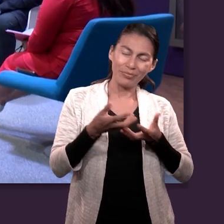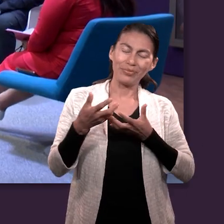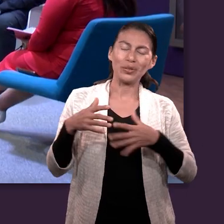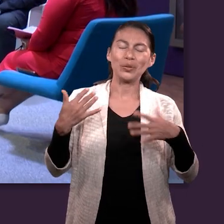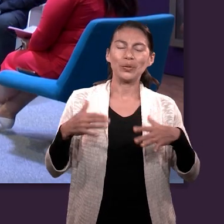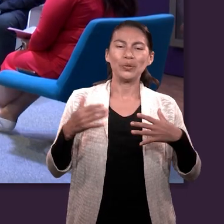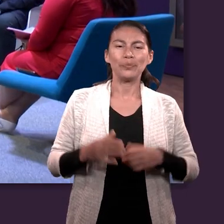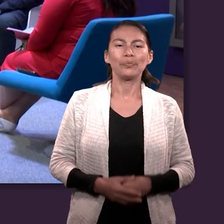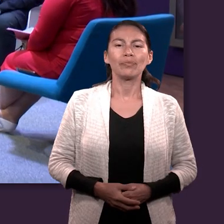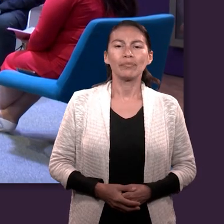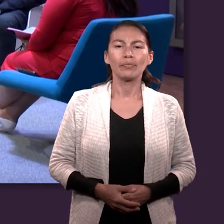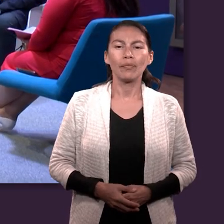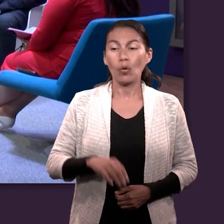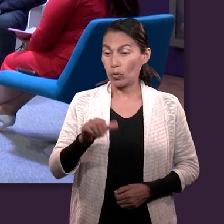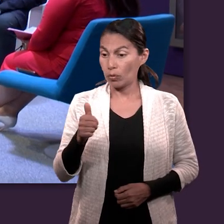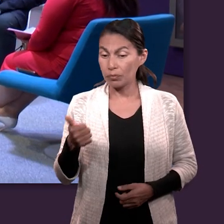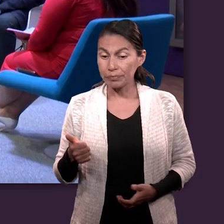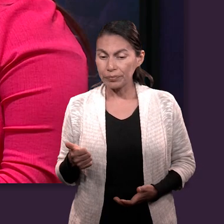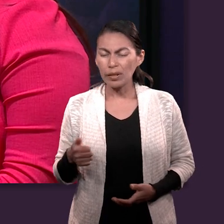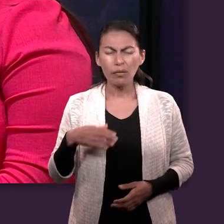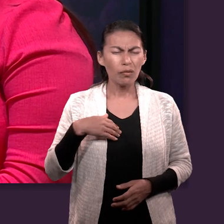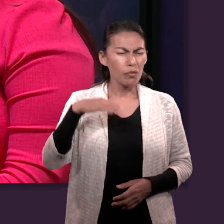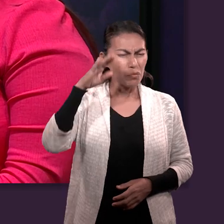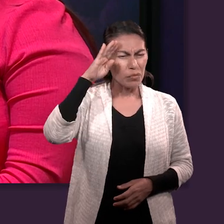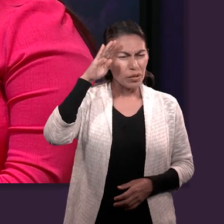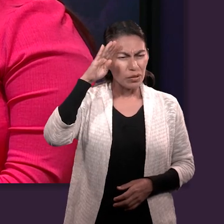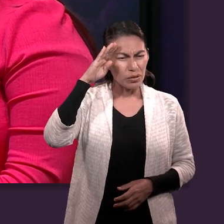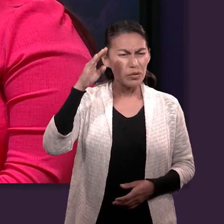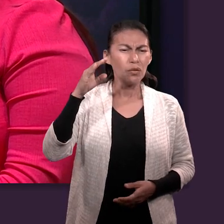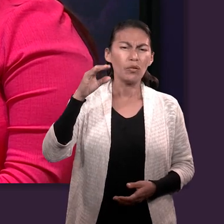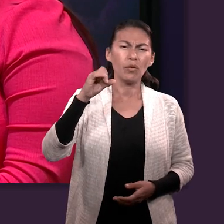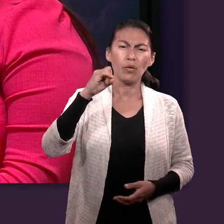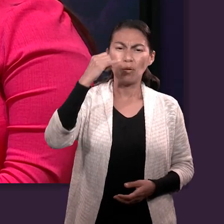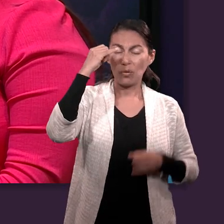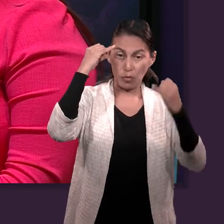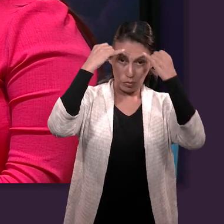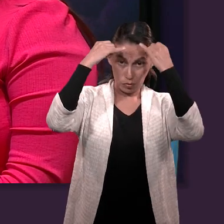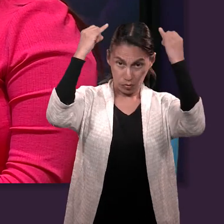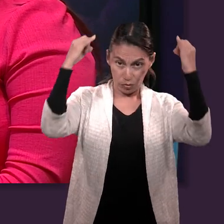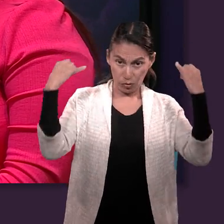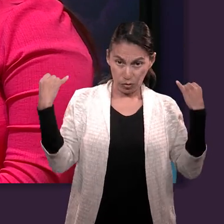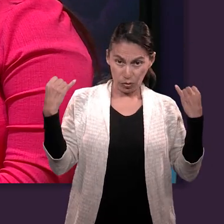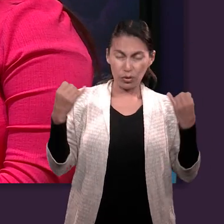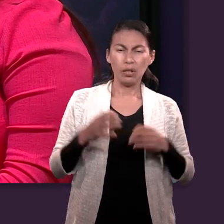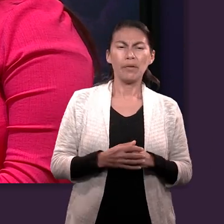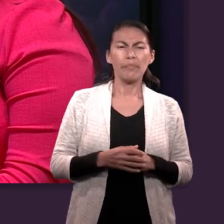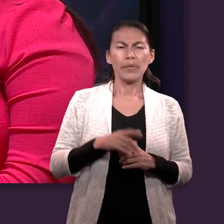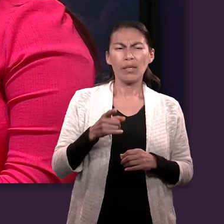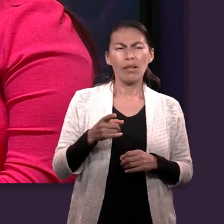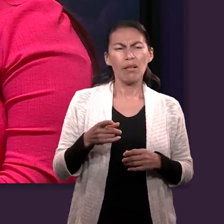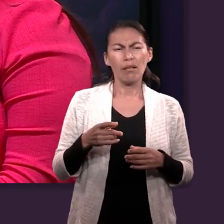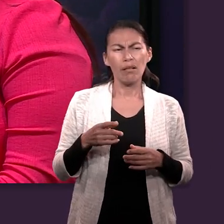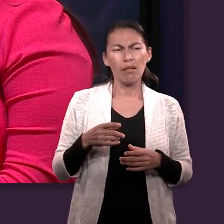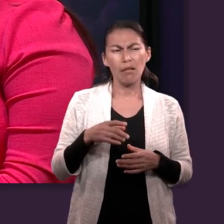José es uno de los claros ejemplos de que realmente las adversidades nos forjan muchísimo para poder